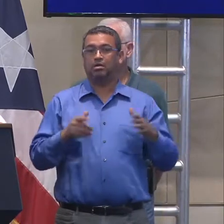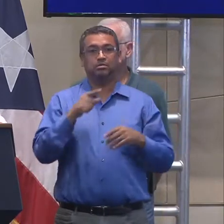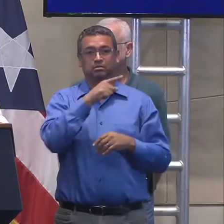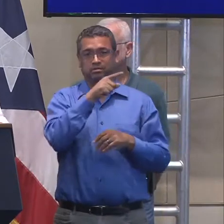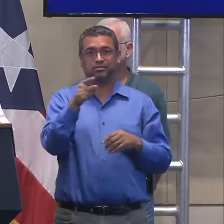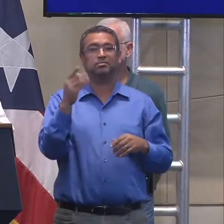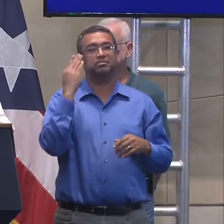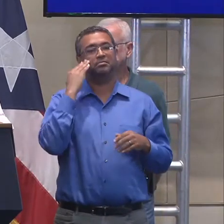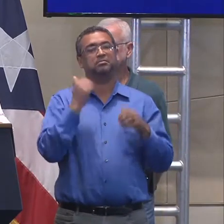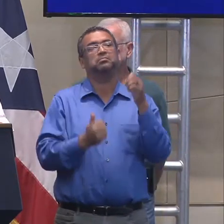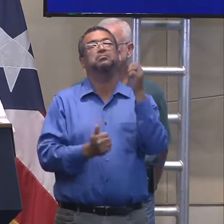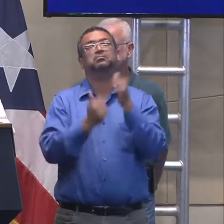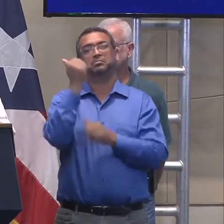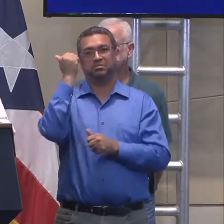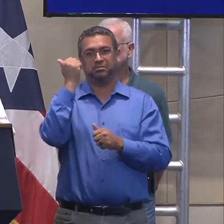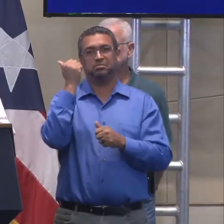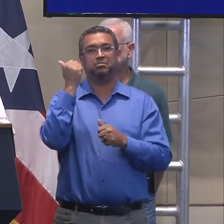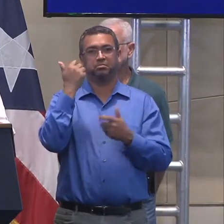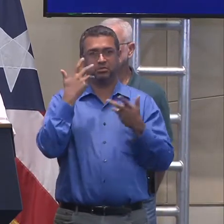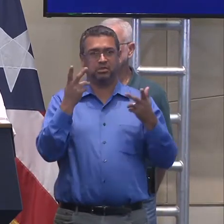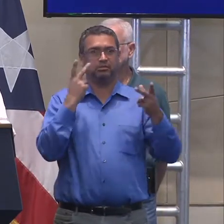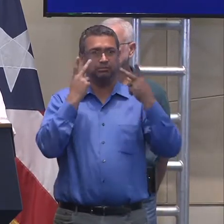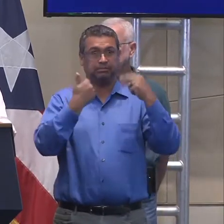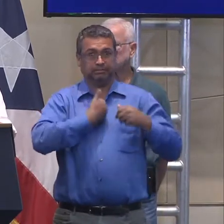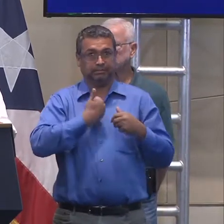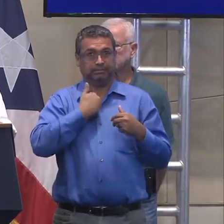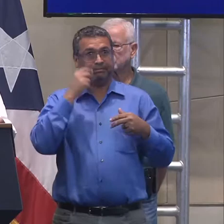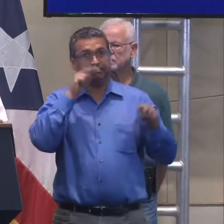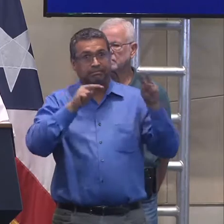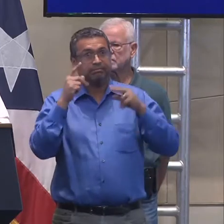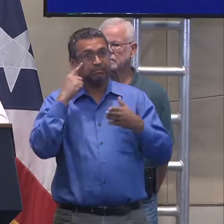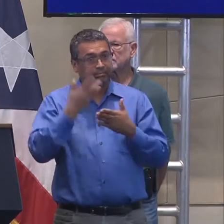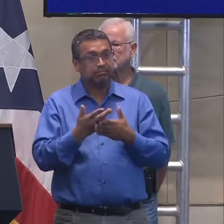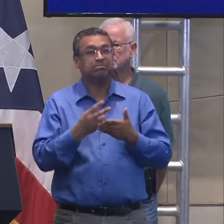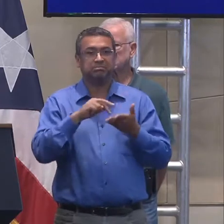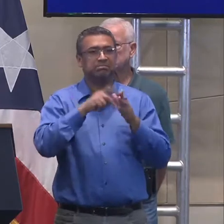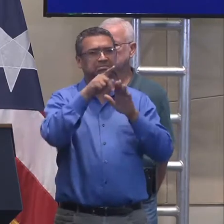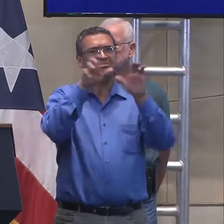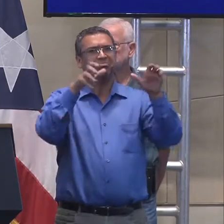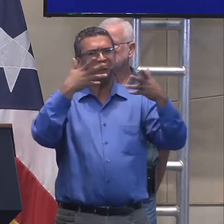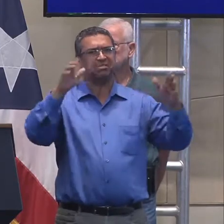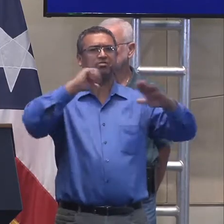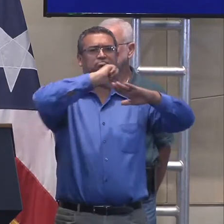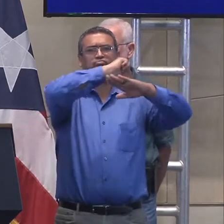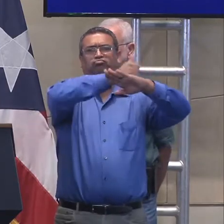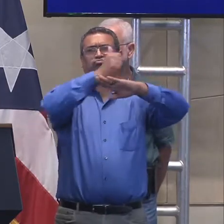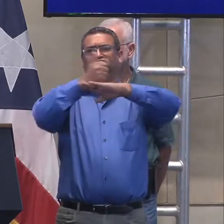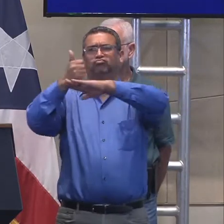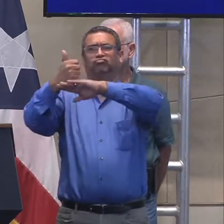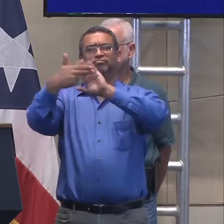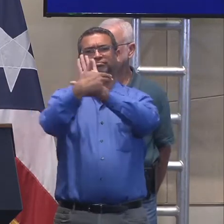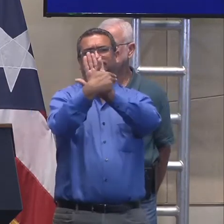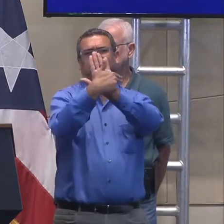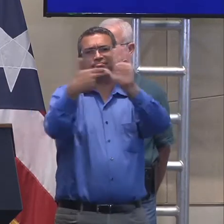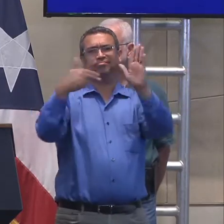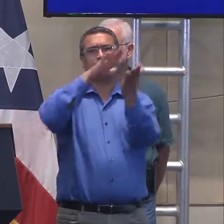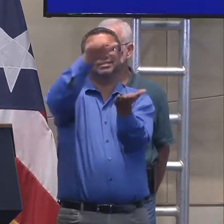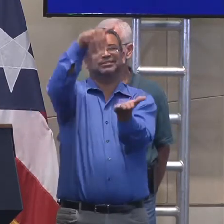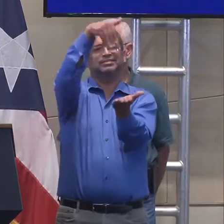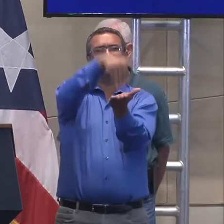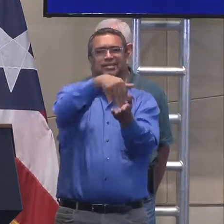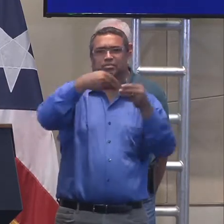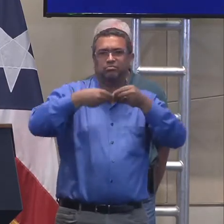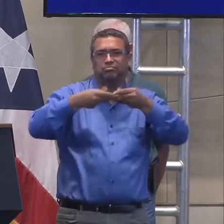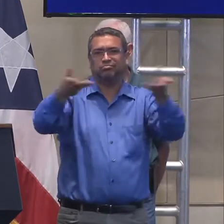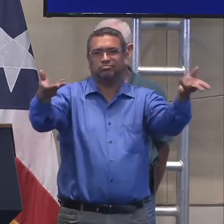la mayoría de los alcaldes, eh, que yo he podido ver, esto lo están haciendo, o tener un centro de distribución, donde todo el mundo sepa dónde